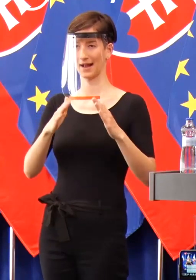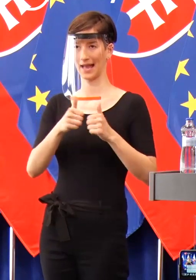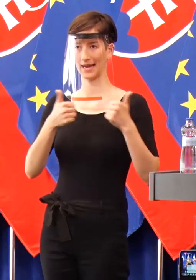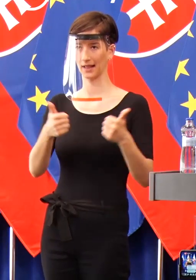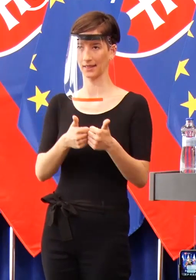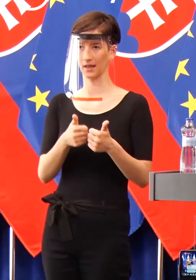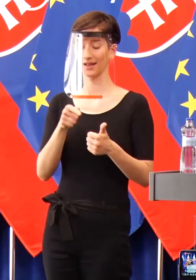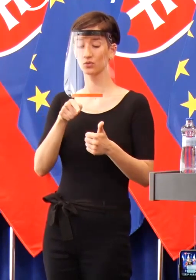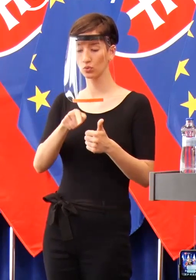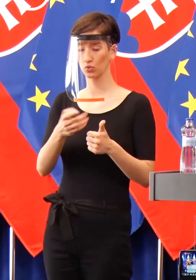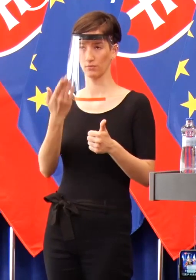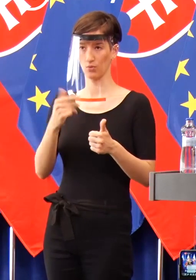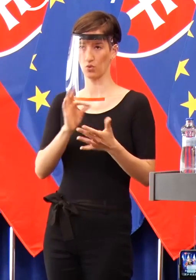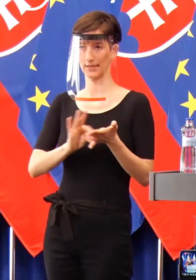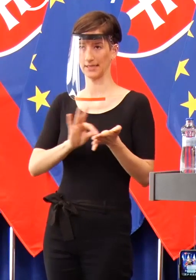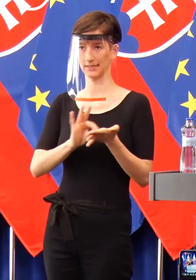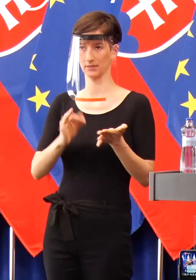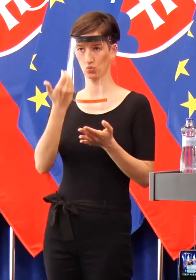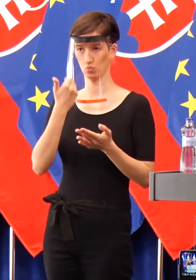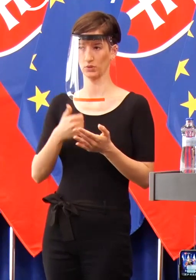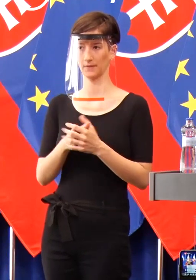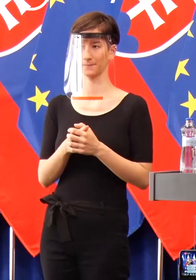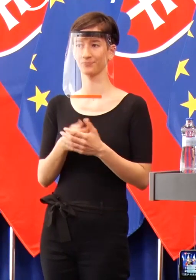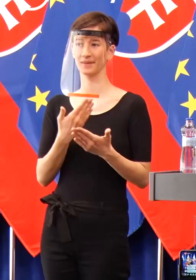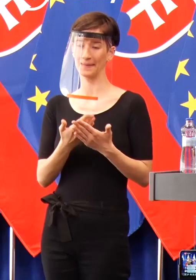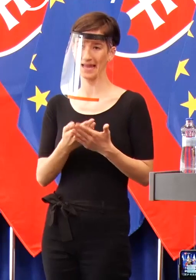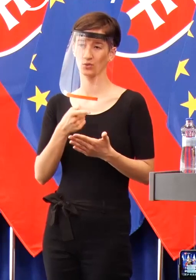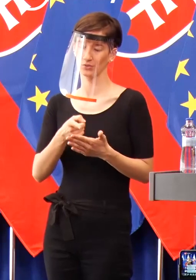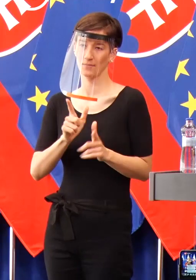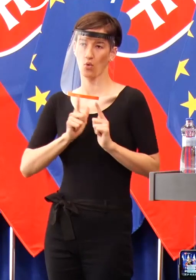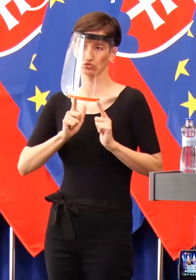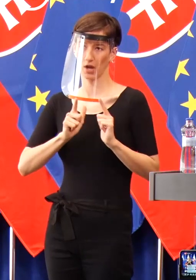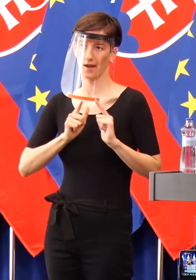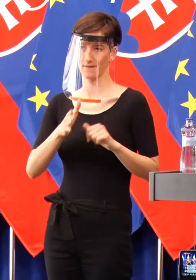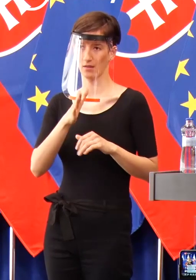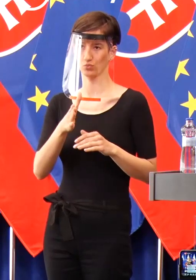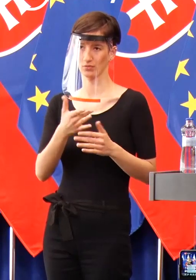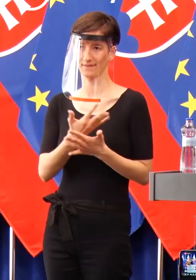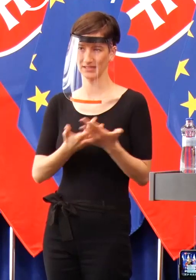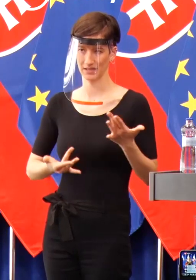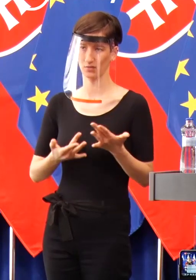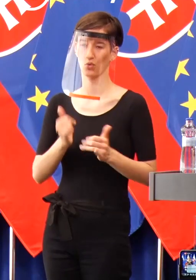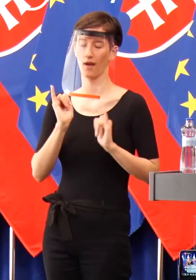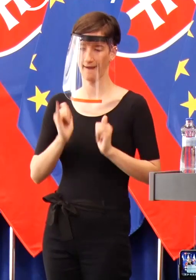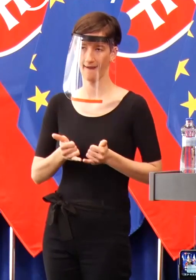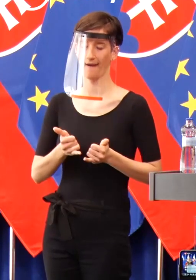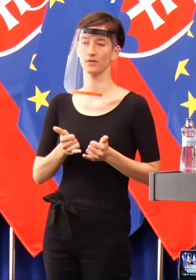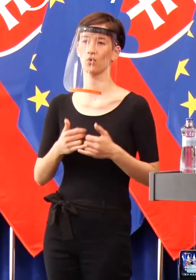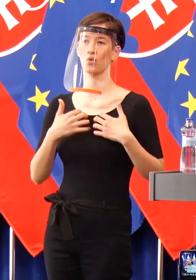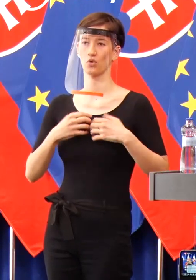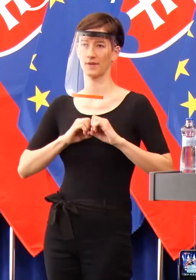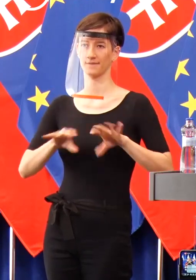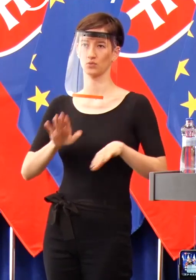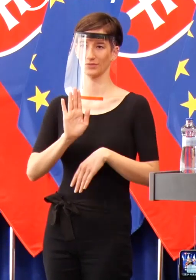testovali sme začali iba týchto ľudí, takže tam tá pravdepodobnosť bola výrazne vyššia, keďže viete, že prišli z tých lokalít z Anglicka,